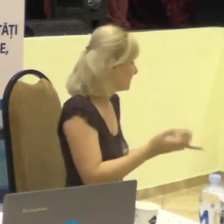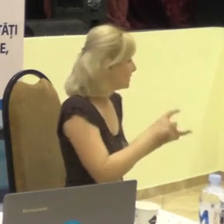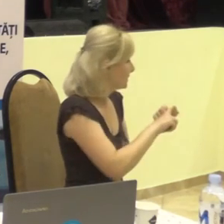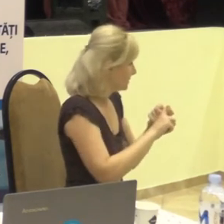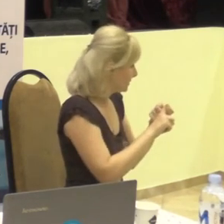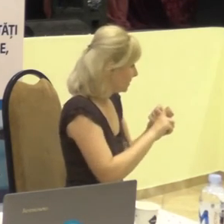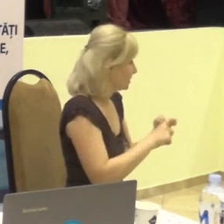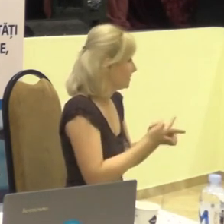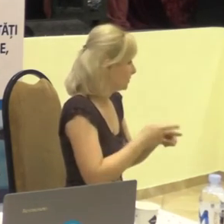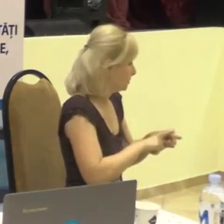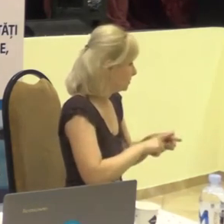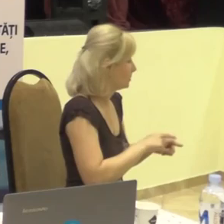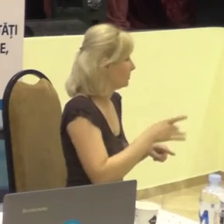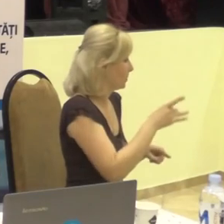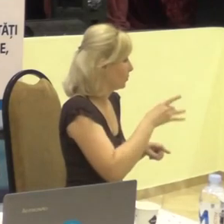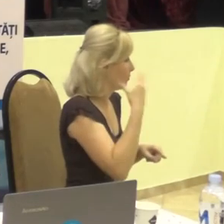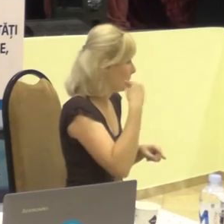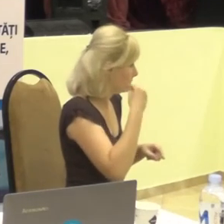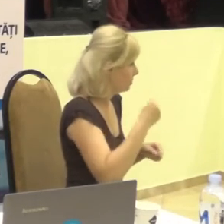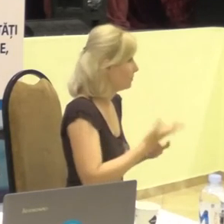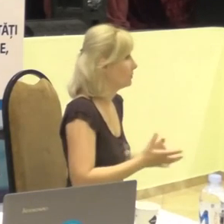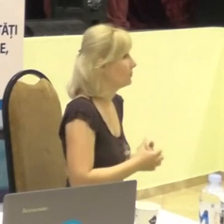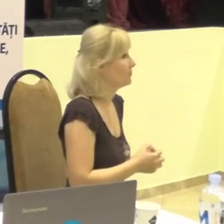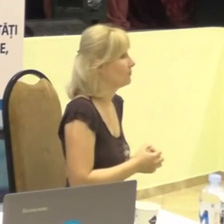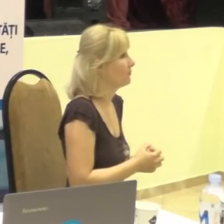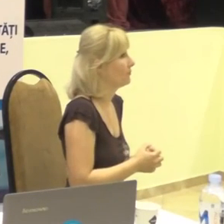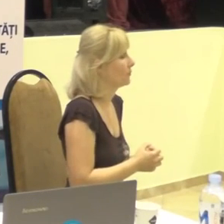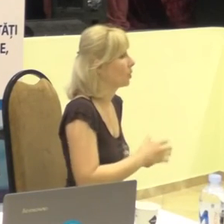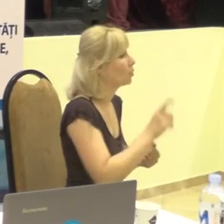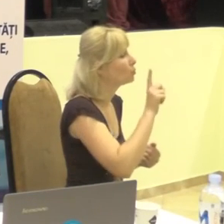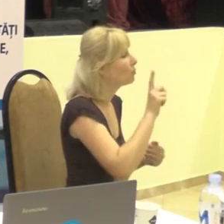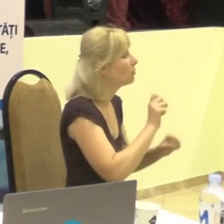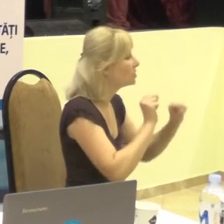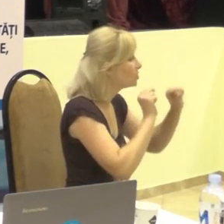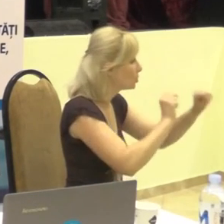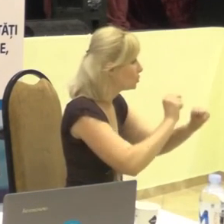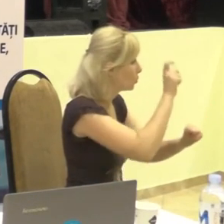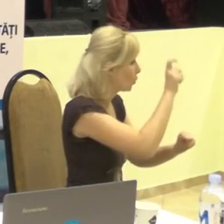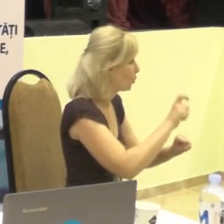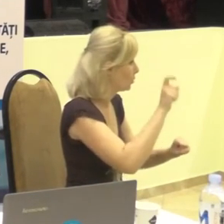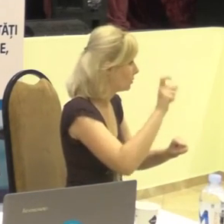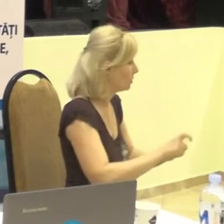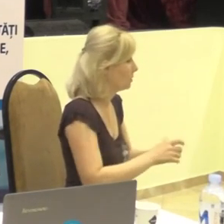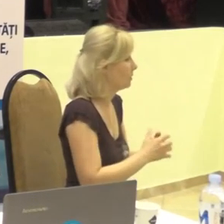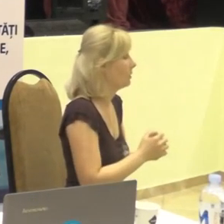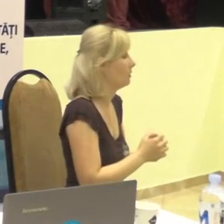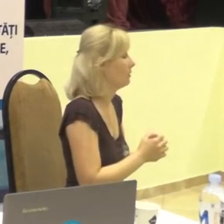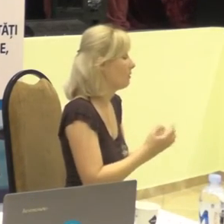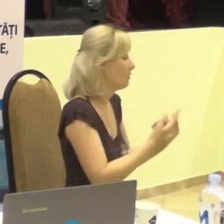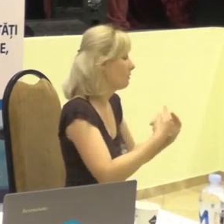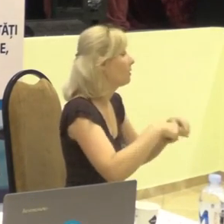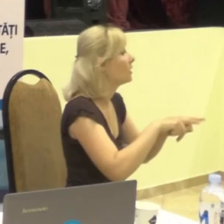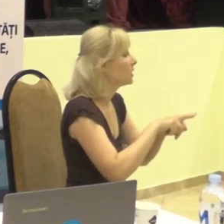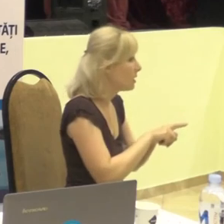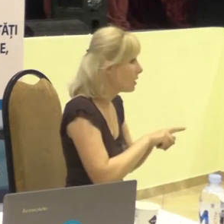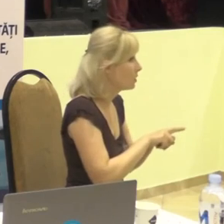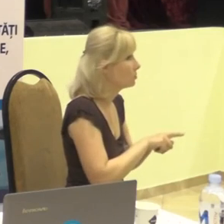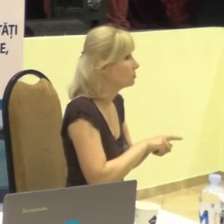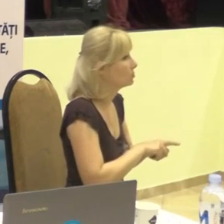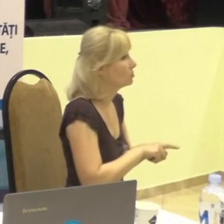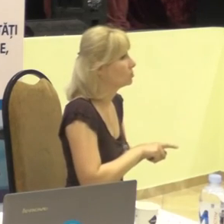din Republică, pentru a proteja oamenii, dar și, în același timp, pentru